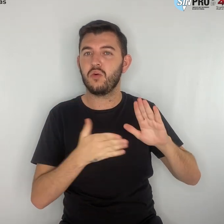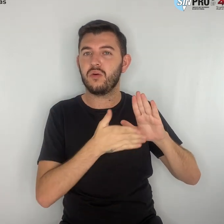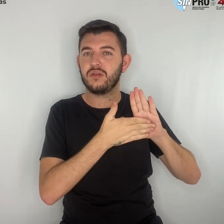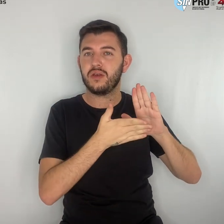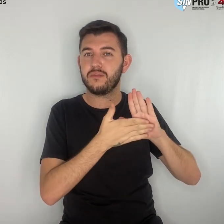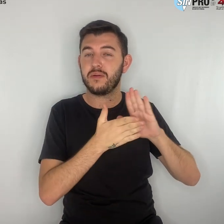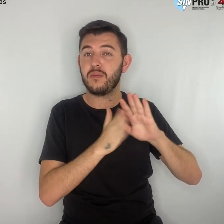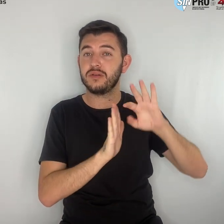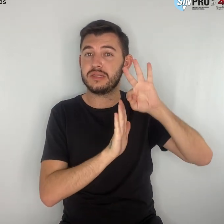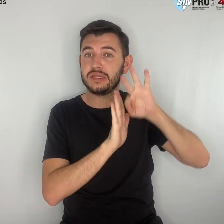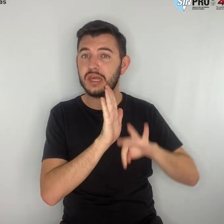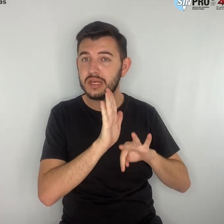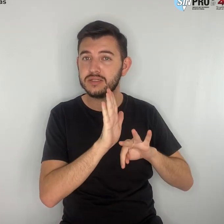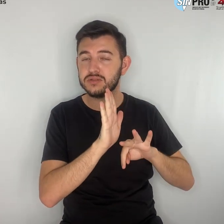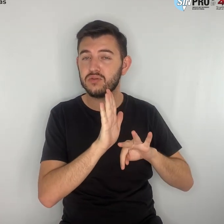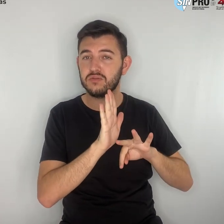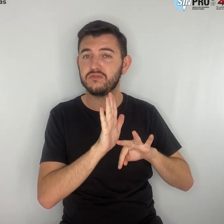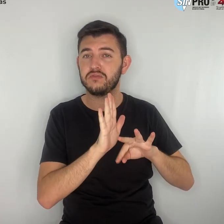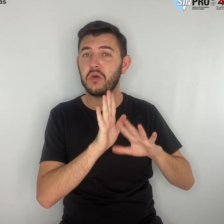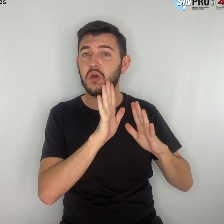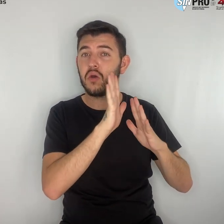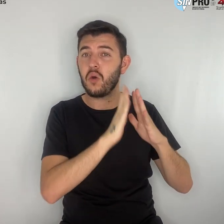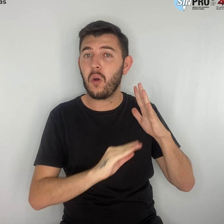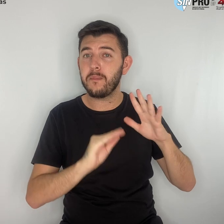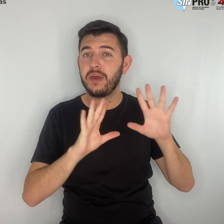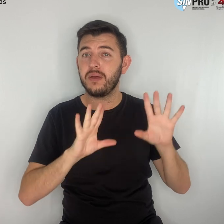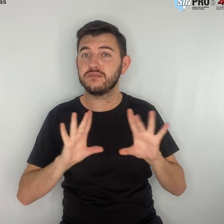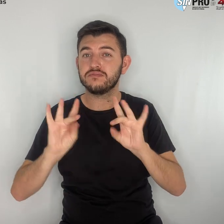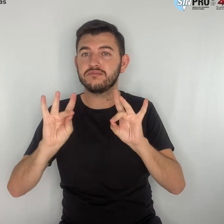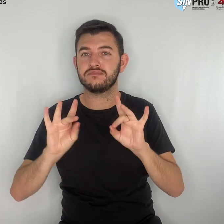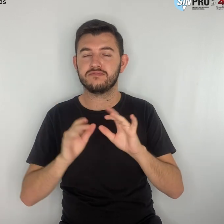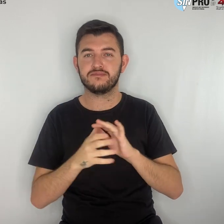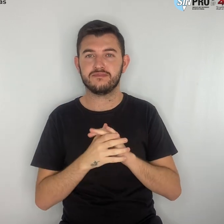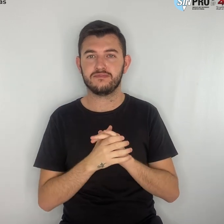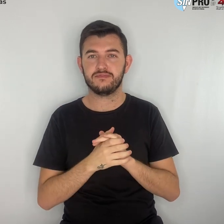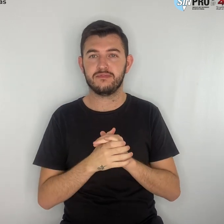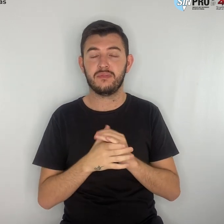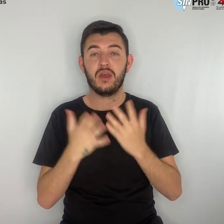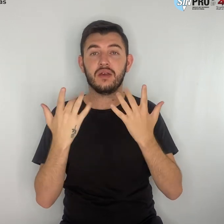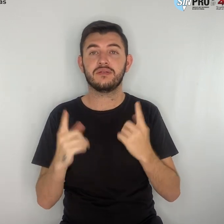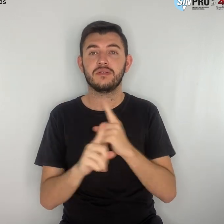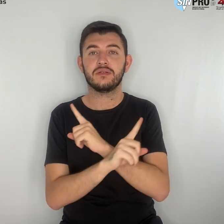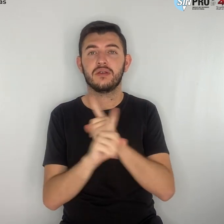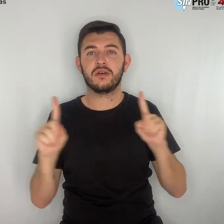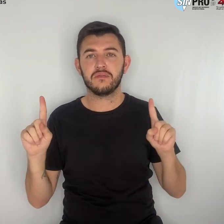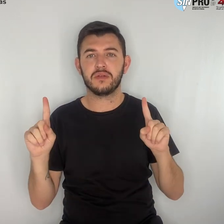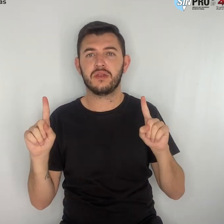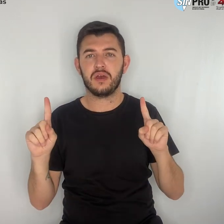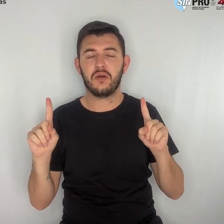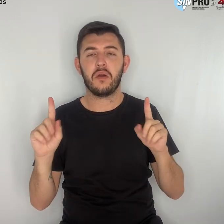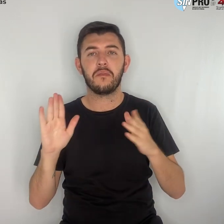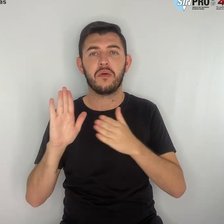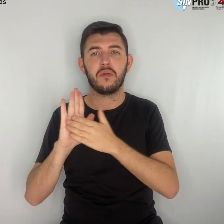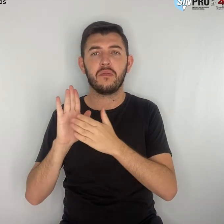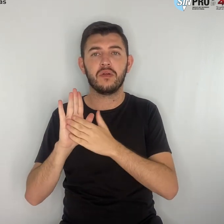texto abaixo. Somos contrários aos itinerários da Lei 13.415,